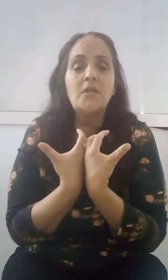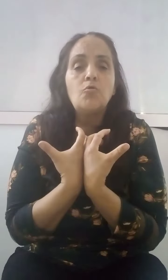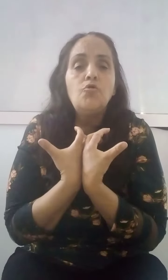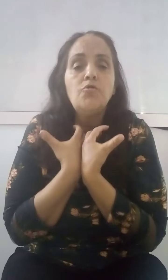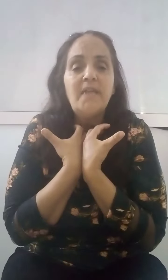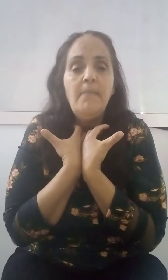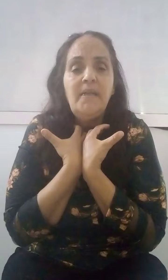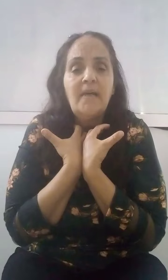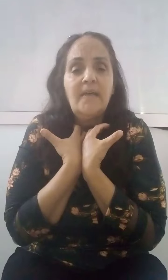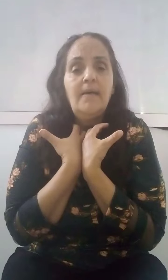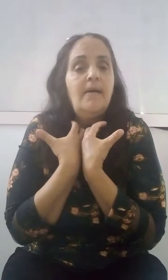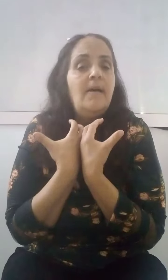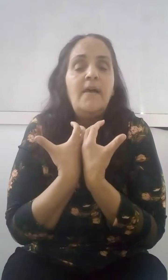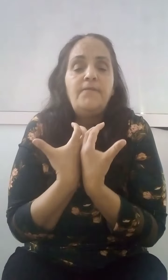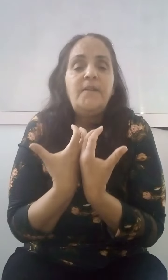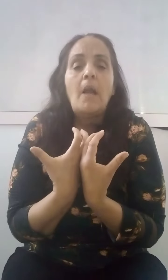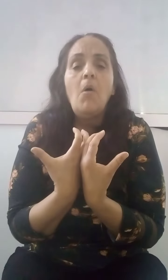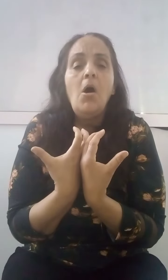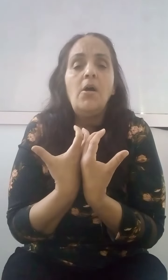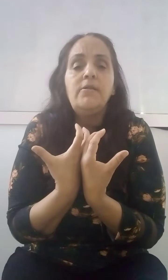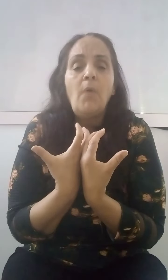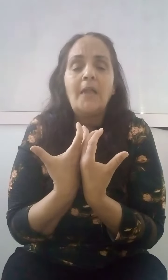ديكشي اللي غادي